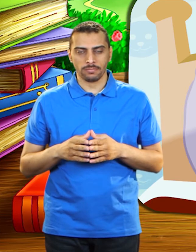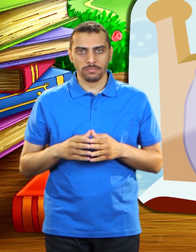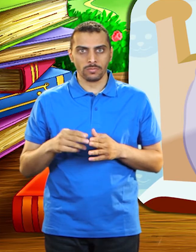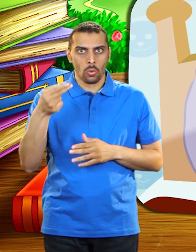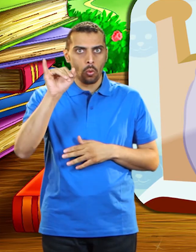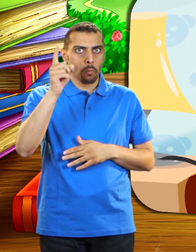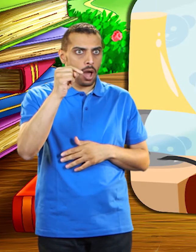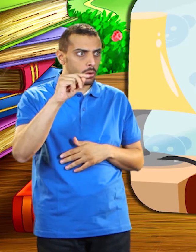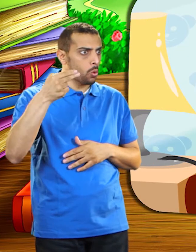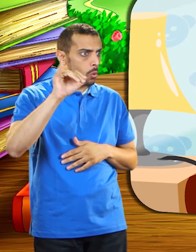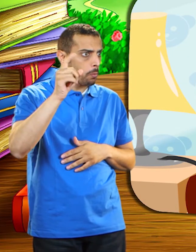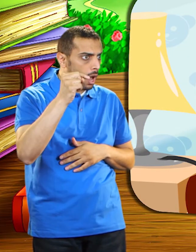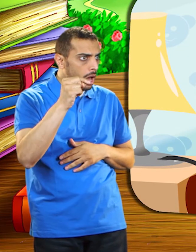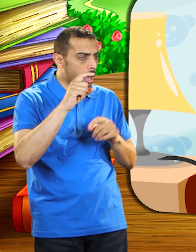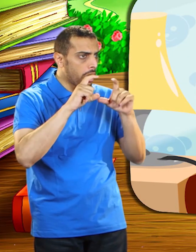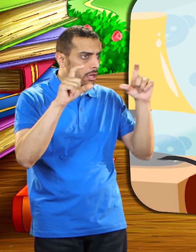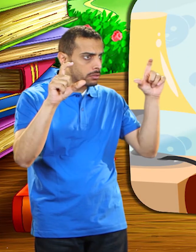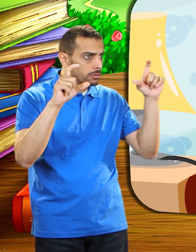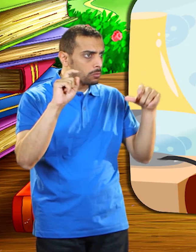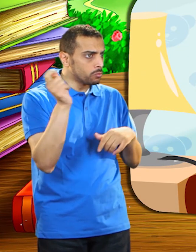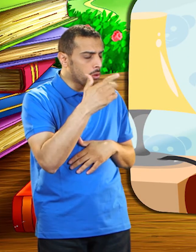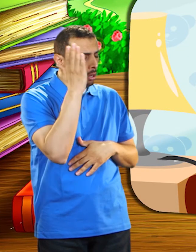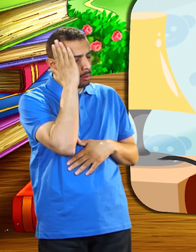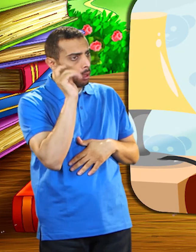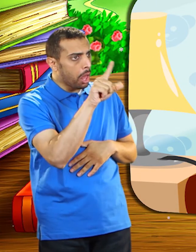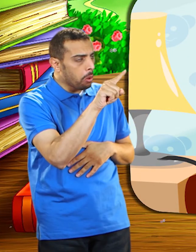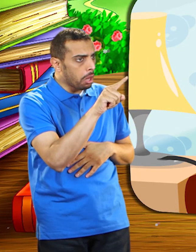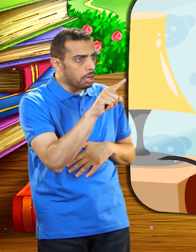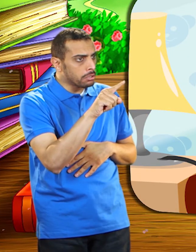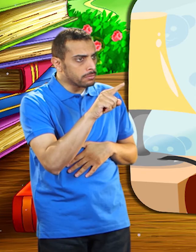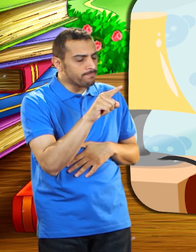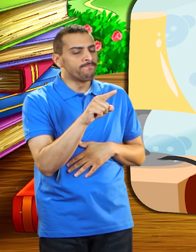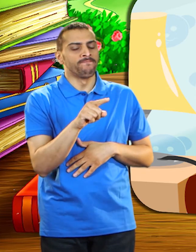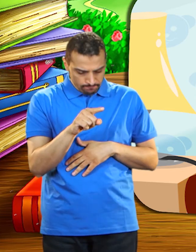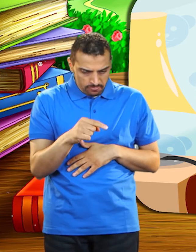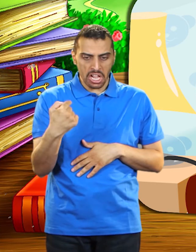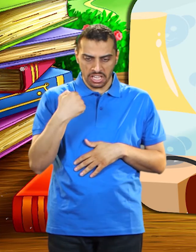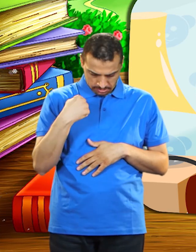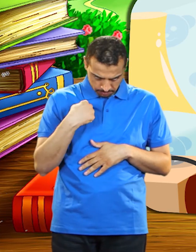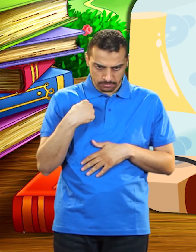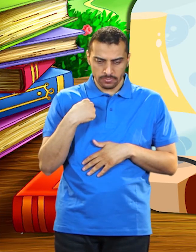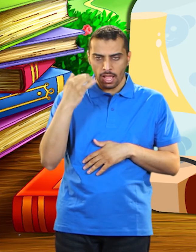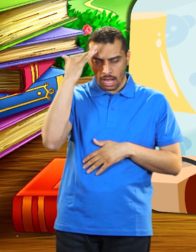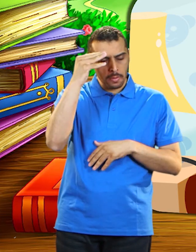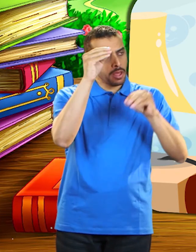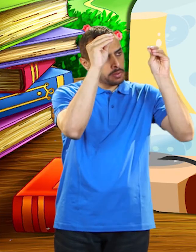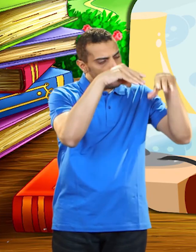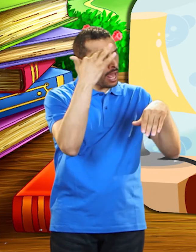عمر عمر لقد سبقتني إلى النوم حسنا أتمنى لك